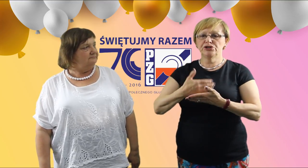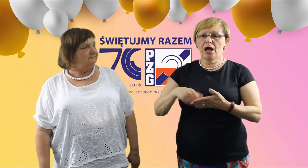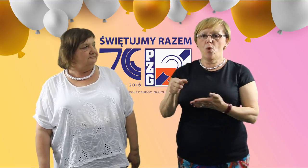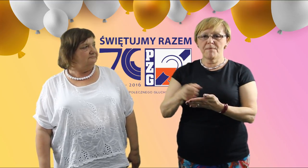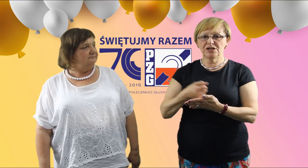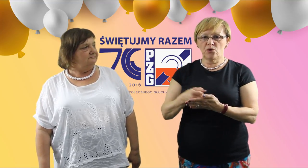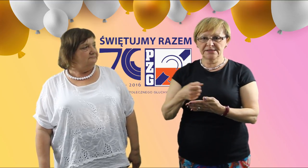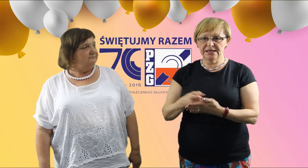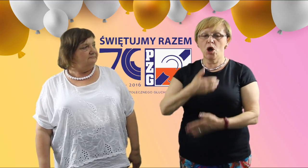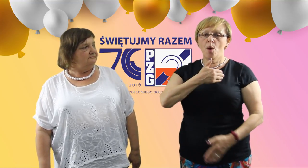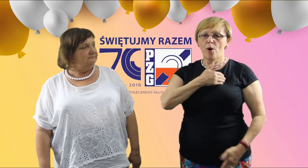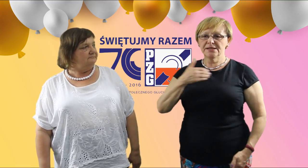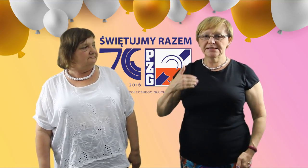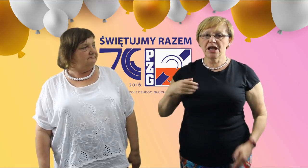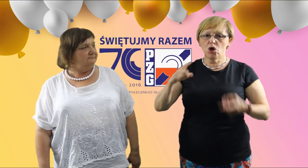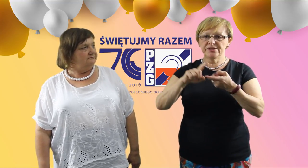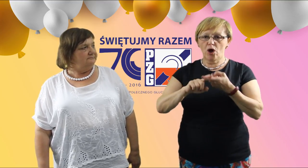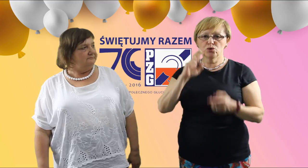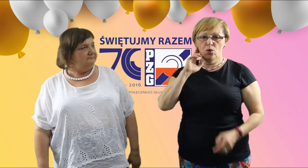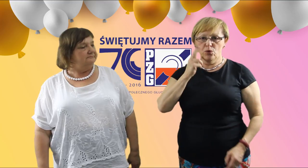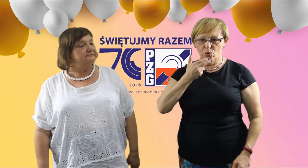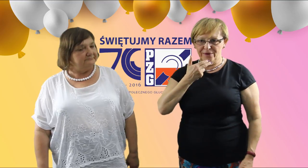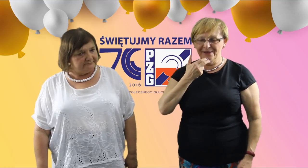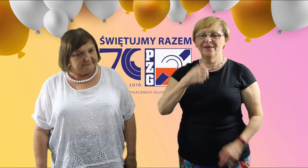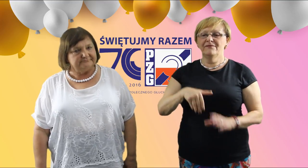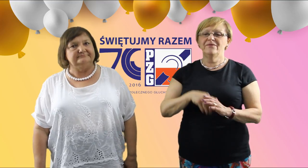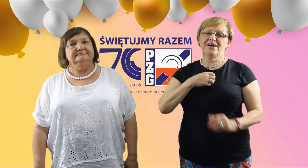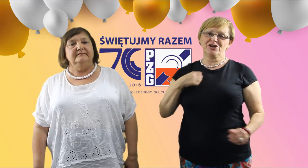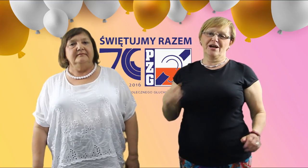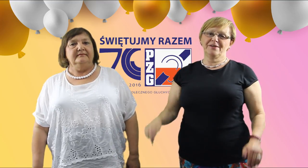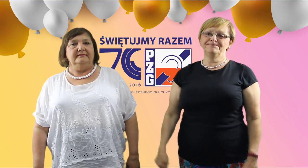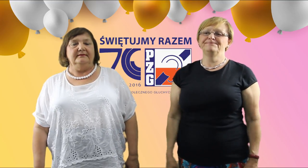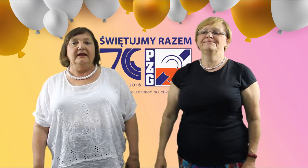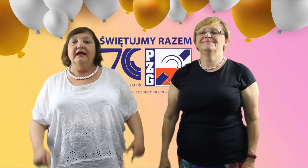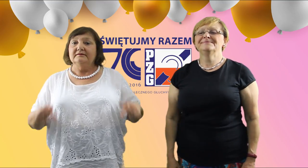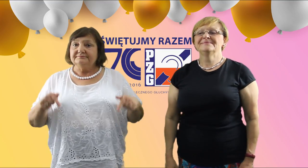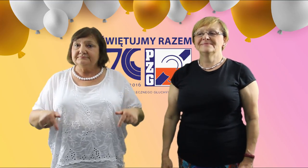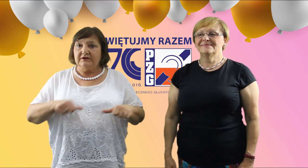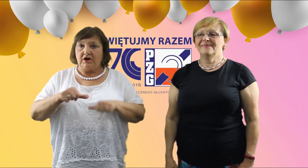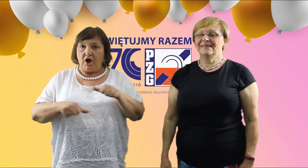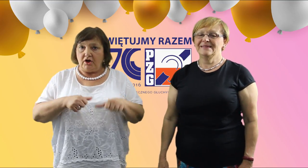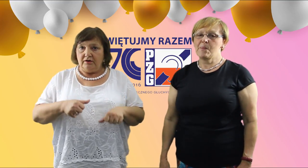Tuchównego Polskiego Związku Gmuchy w Warszawie. Rok